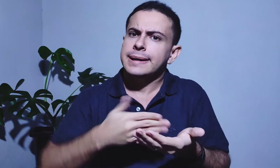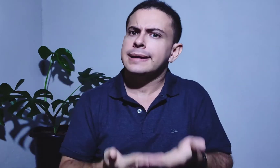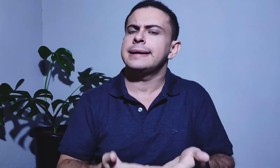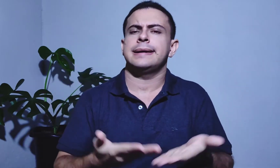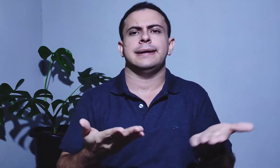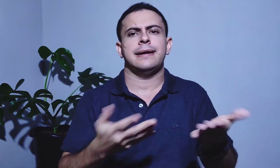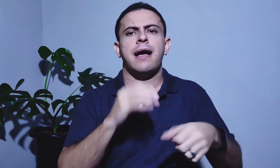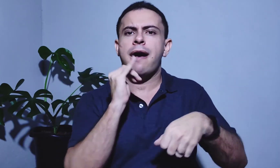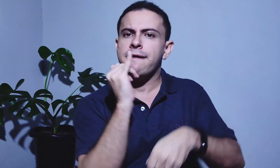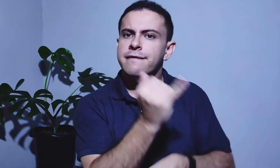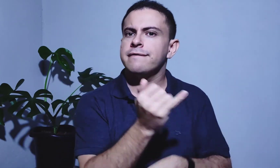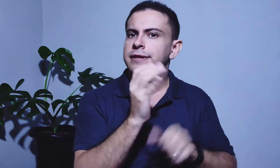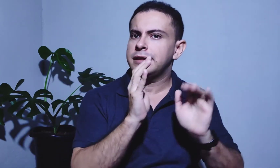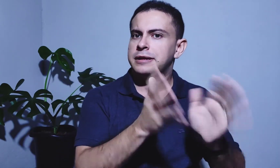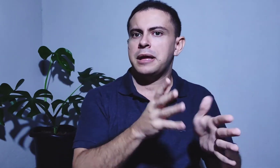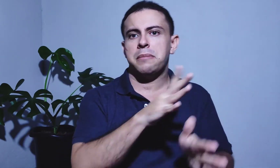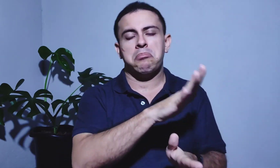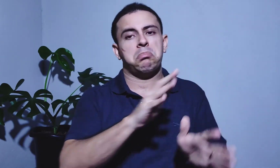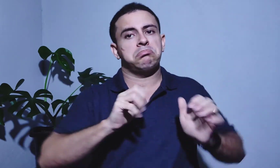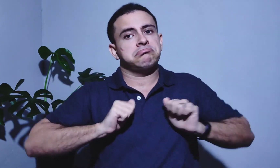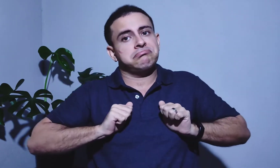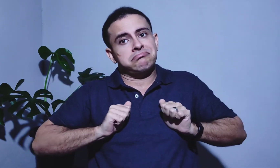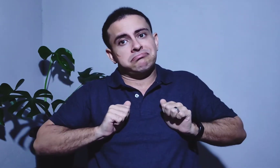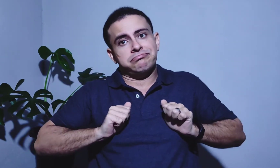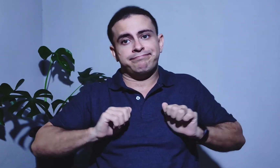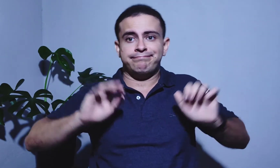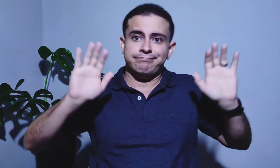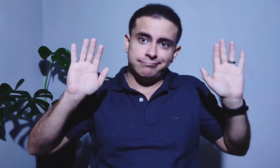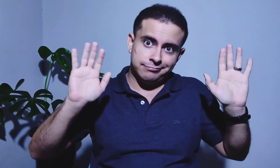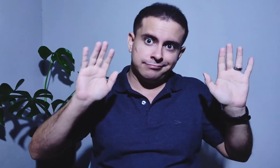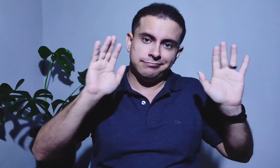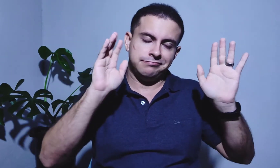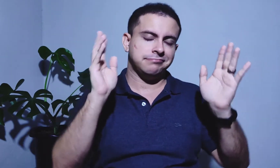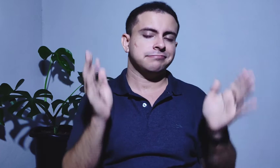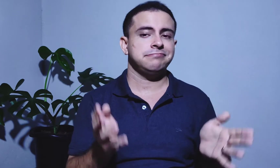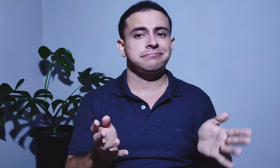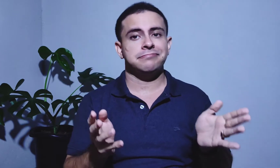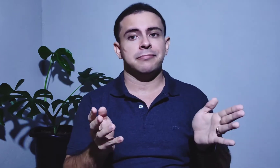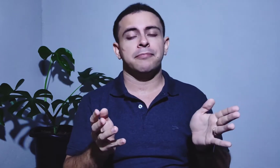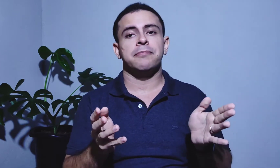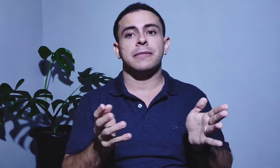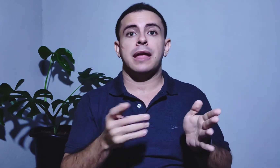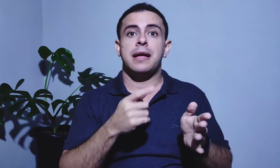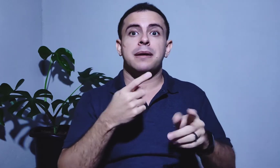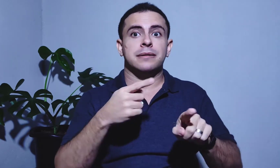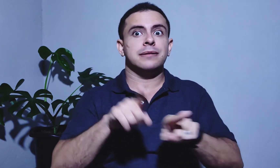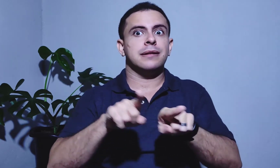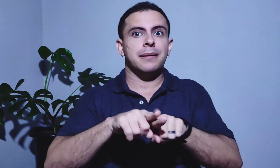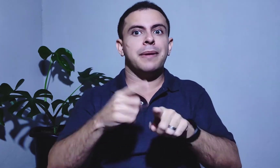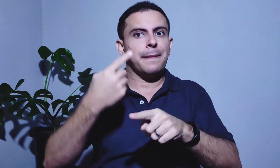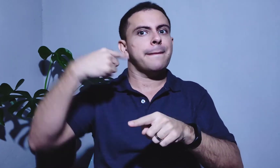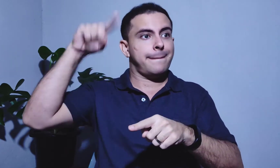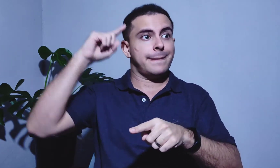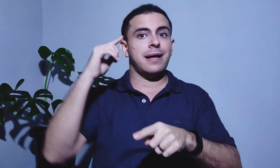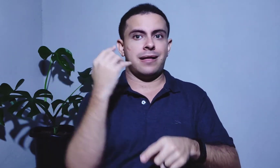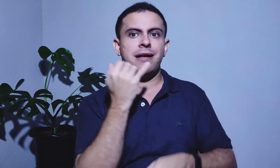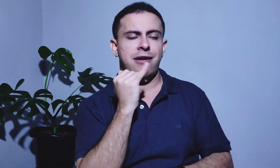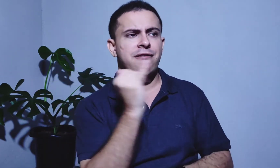Já avisei várias vezes, Mas ainda não foi providenciado isso. Bem que teve uma vez que eu avisei para ele que